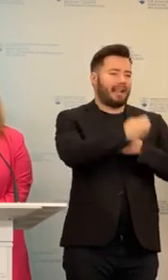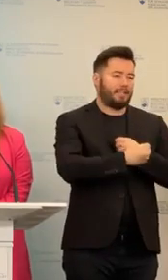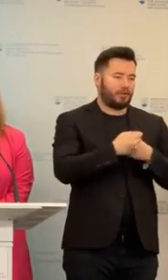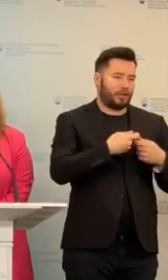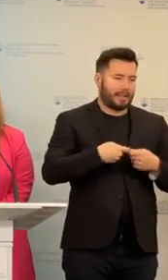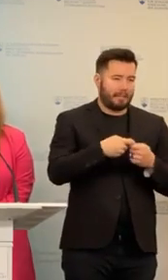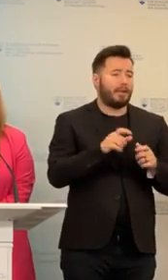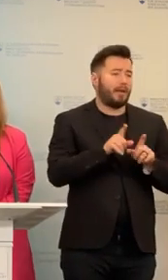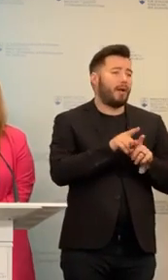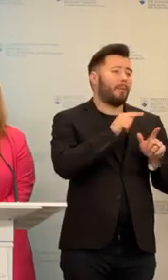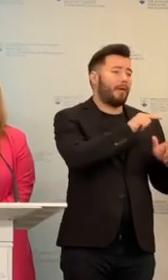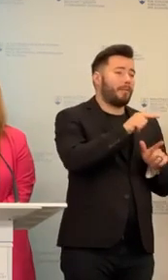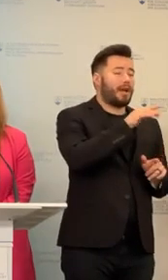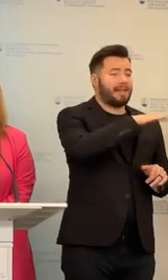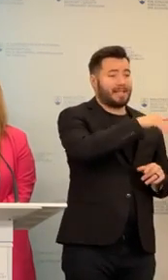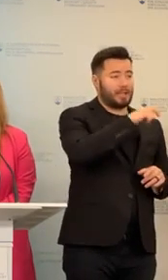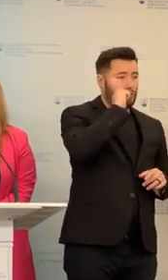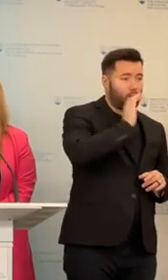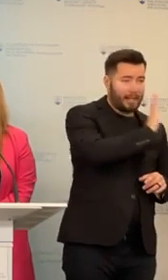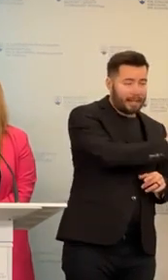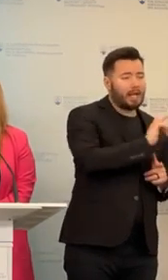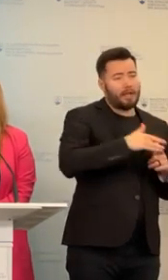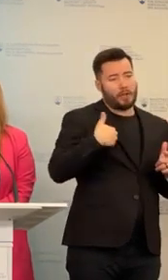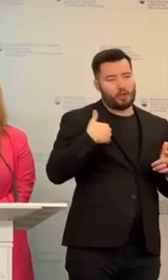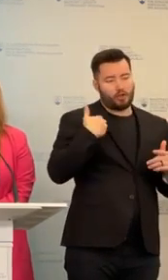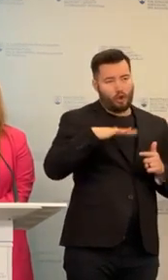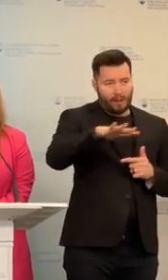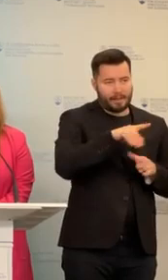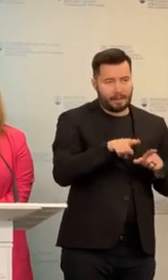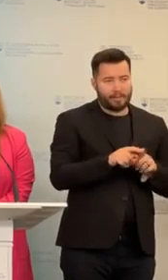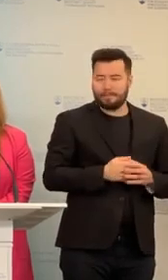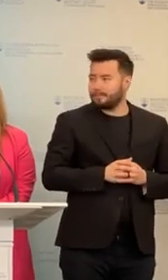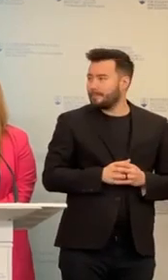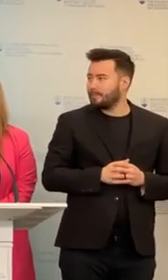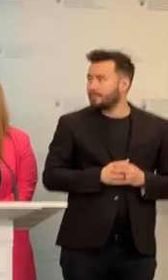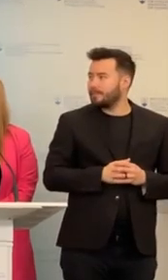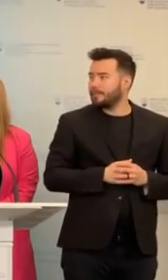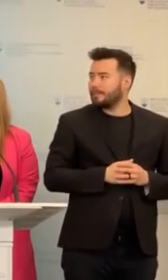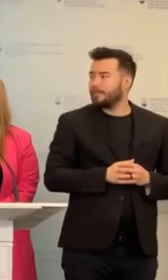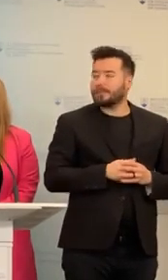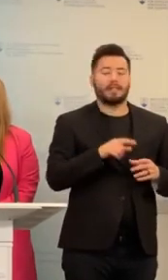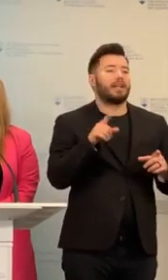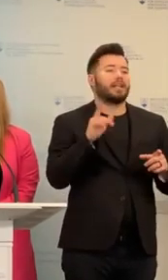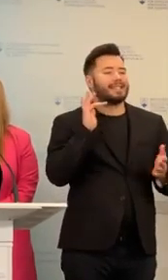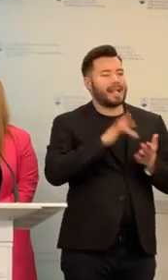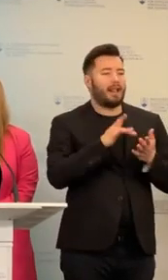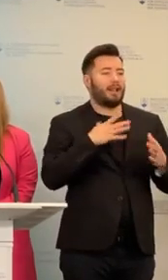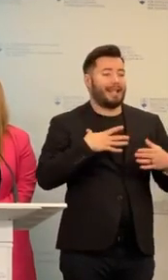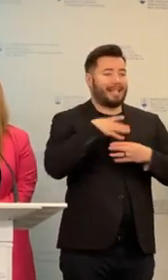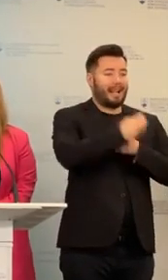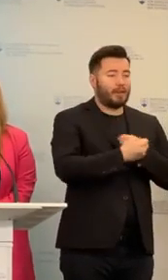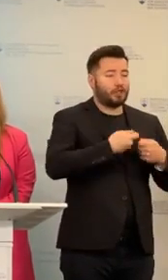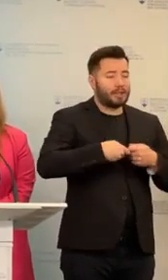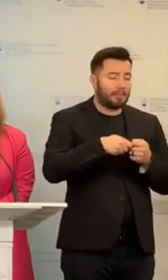ako aj ditia žiakov našich škoľách. Sierom intervenčných tímov je pomôcť zabezpočiť adekvátnu odbornou starostlího škole